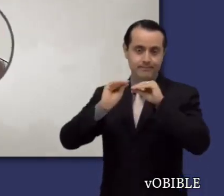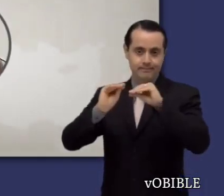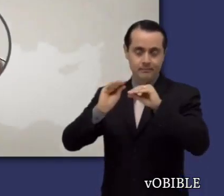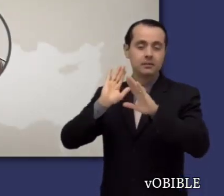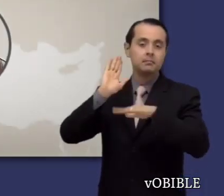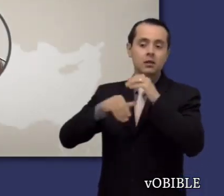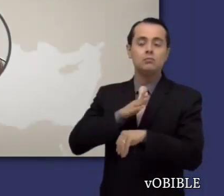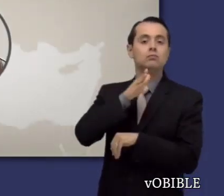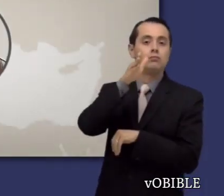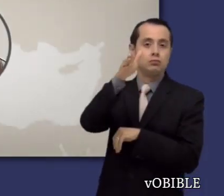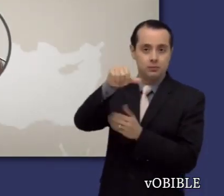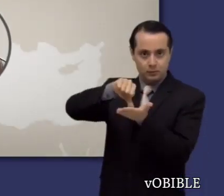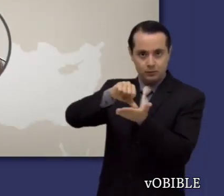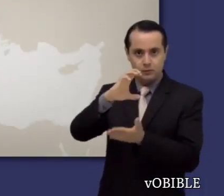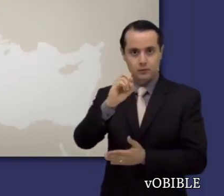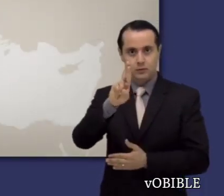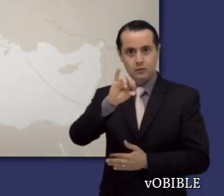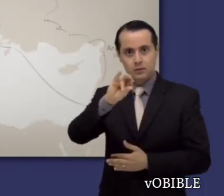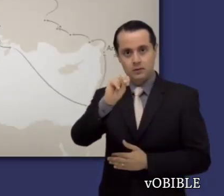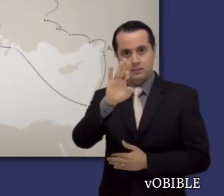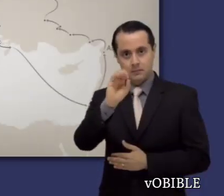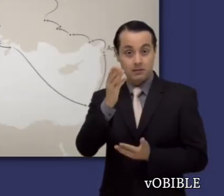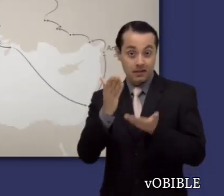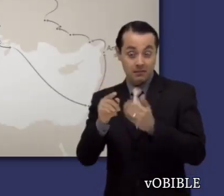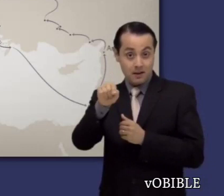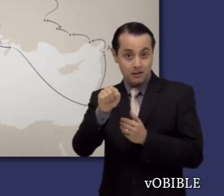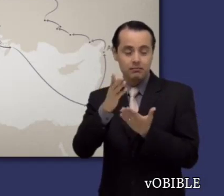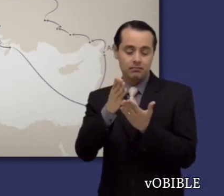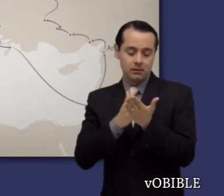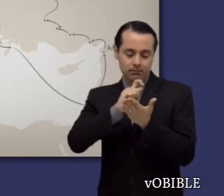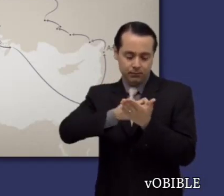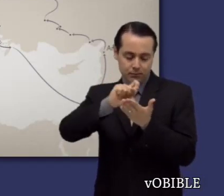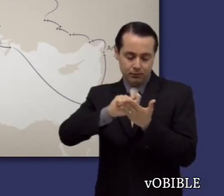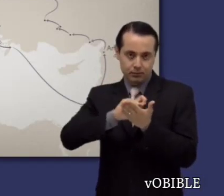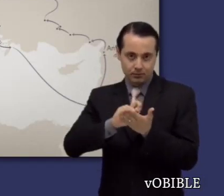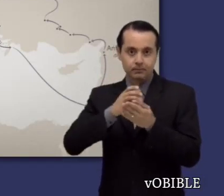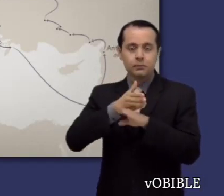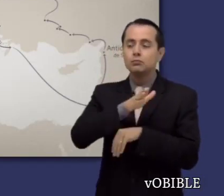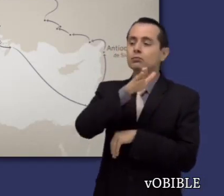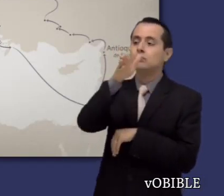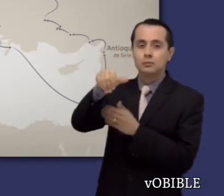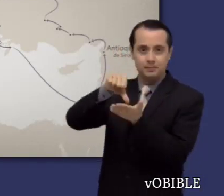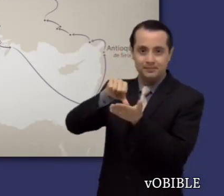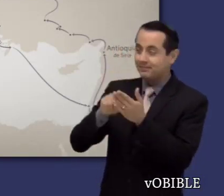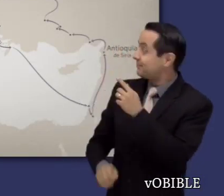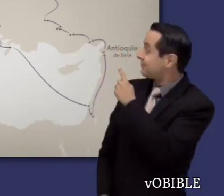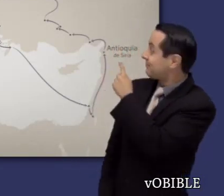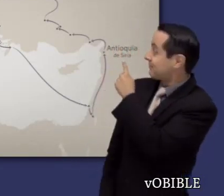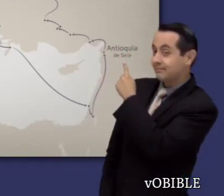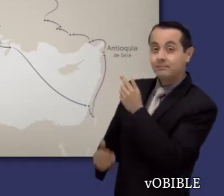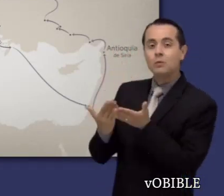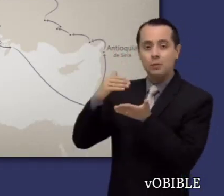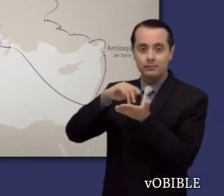El apóstol Pablo escribió esta carta desde Corinto o desde Antioquía de Siria durante su segundo viaje misional o poco después.